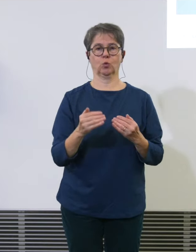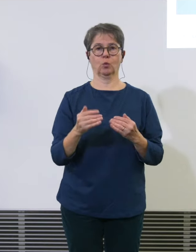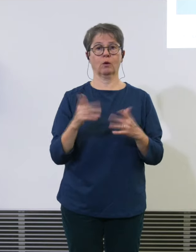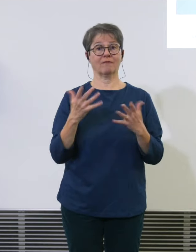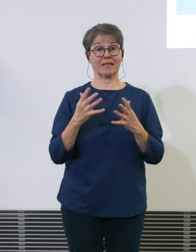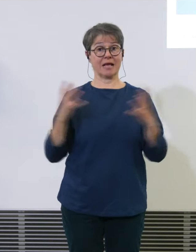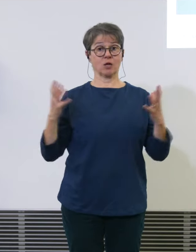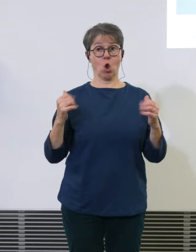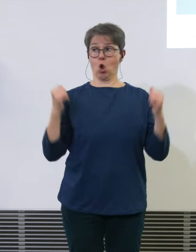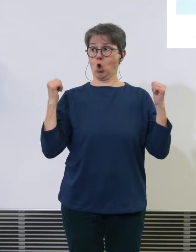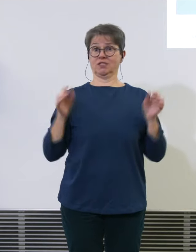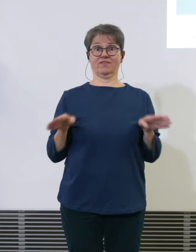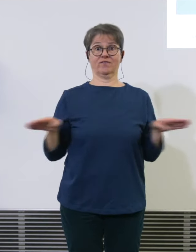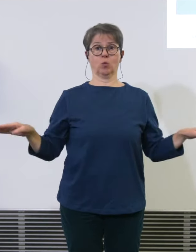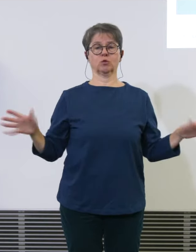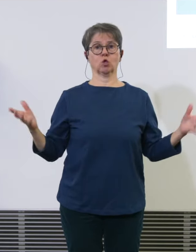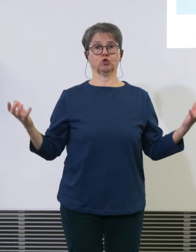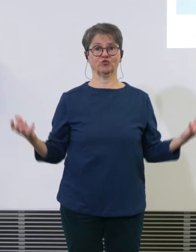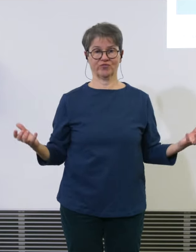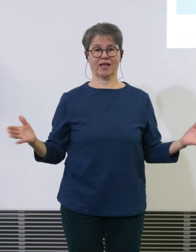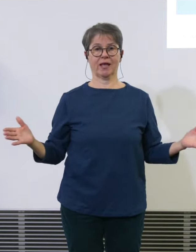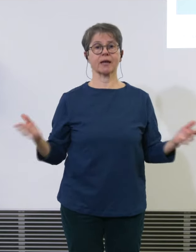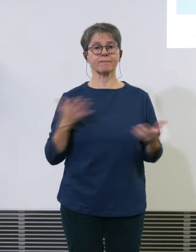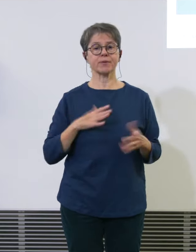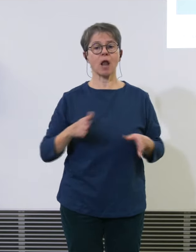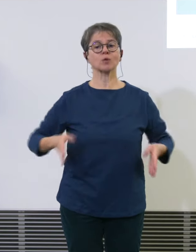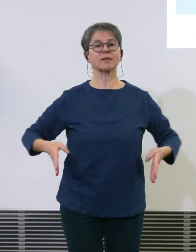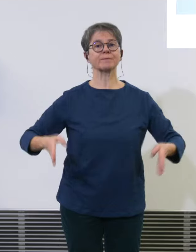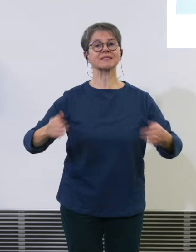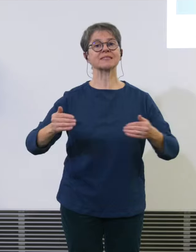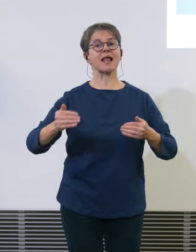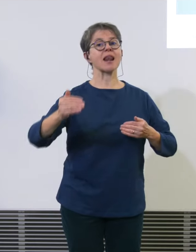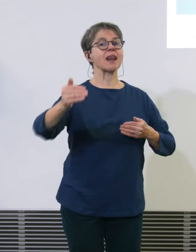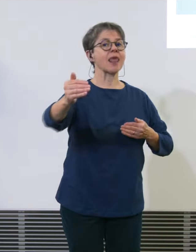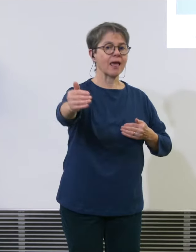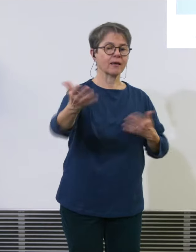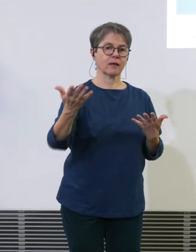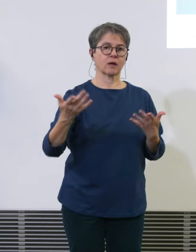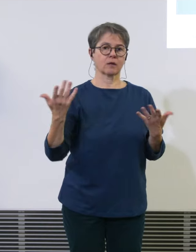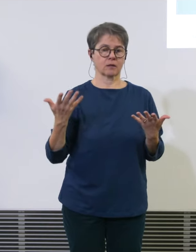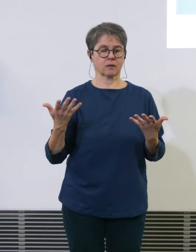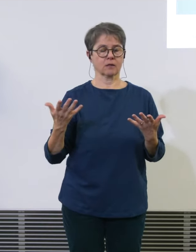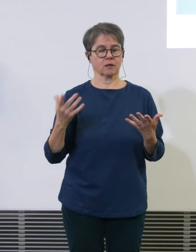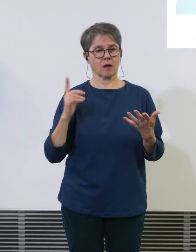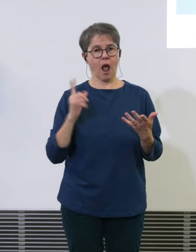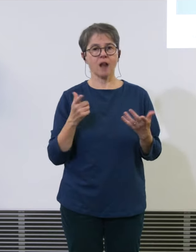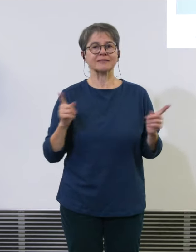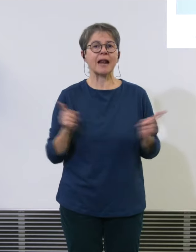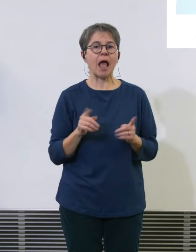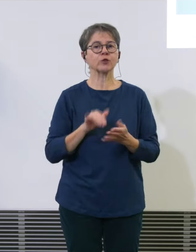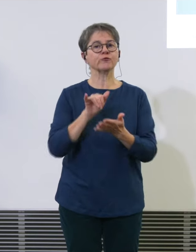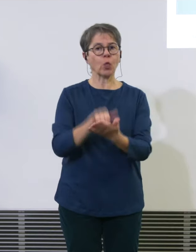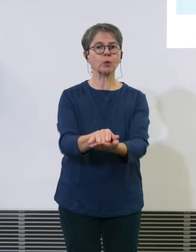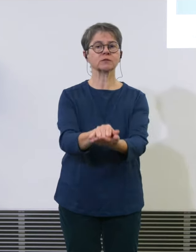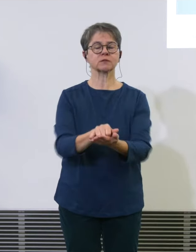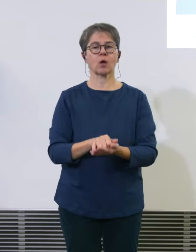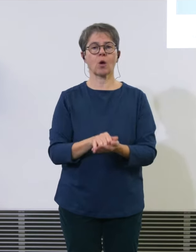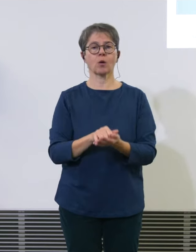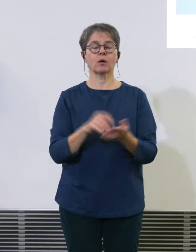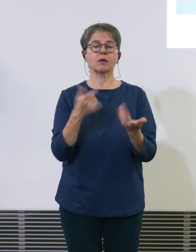schweres Flugzeug eine längere Piste wie ein leichteres oder ein kleineres Flugzeug das ist aber nicht abhängig sind es Kurzstrecken oder Mittelstrecken oder